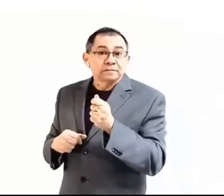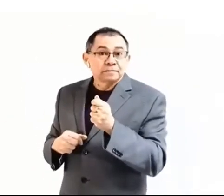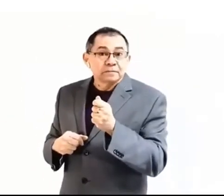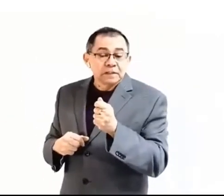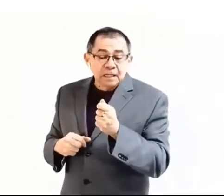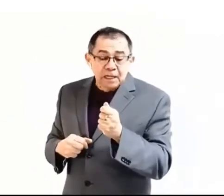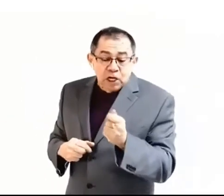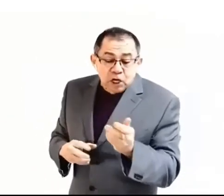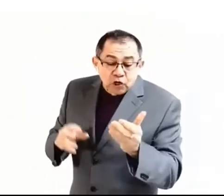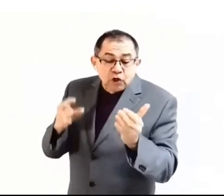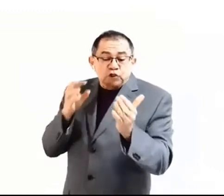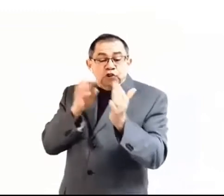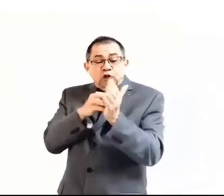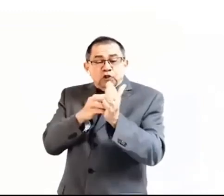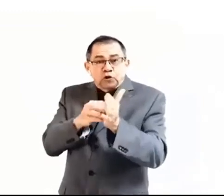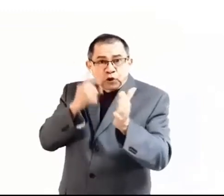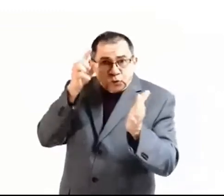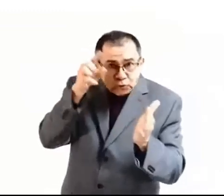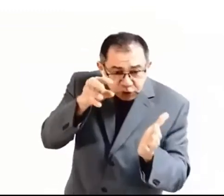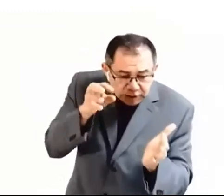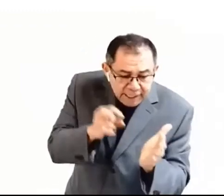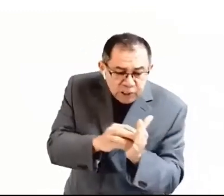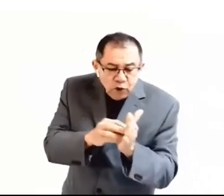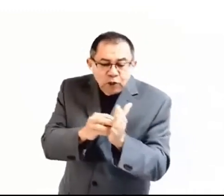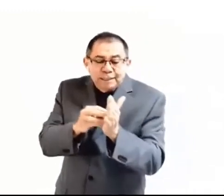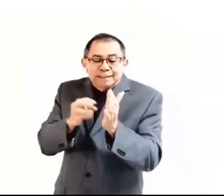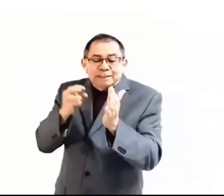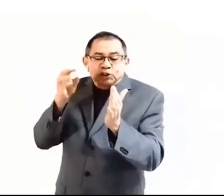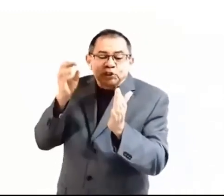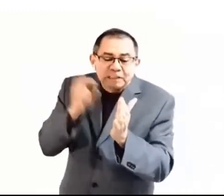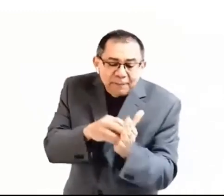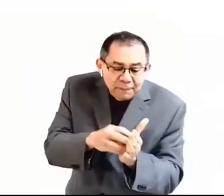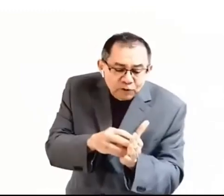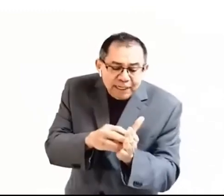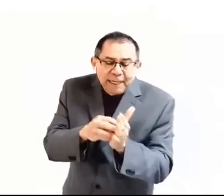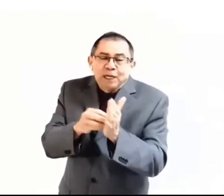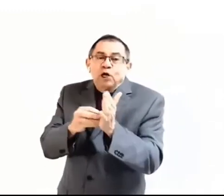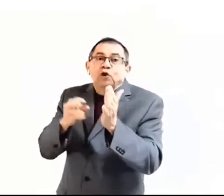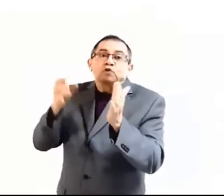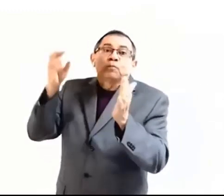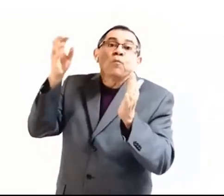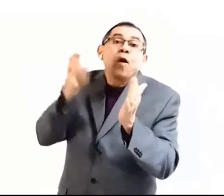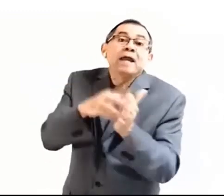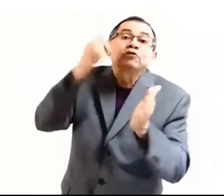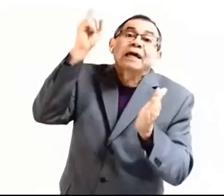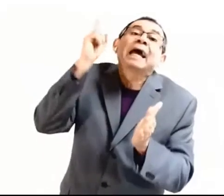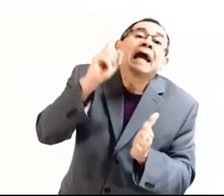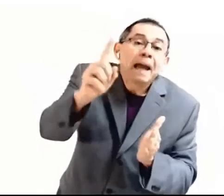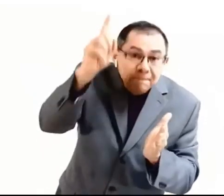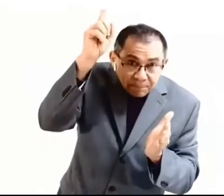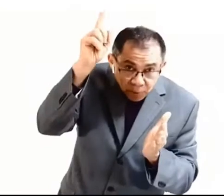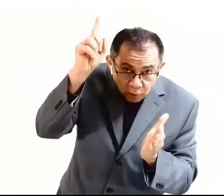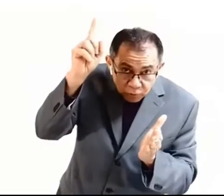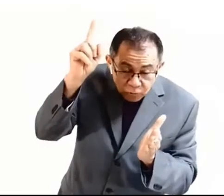nosotros, usted y yo, debemos ser los buenos ejemplos